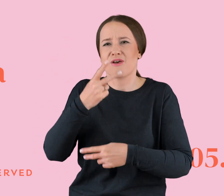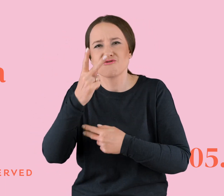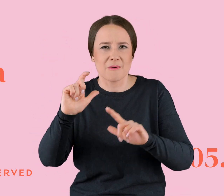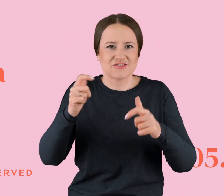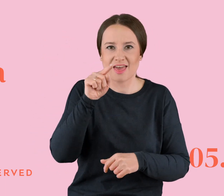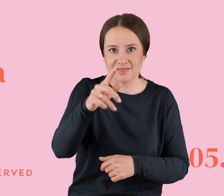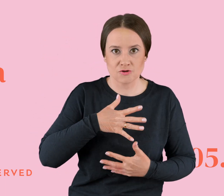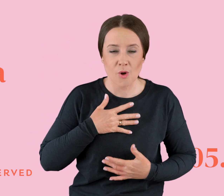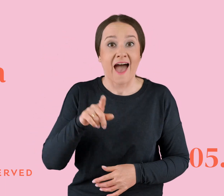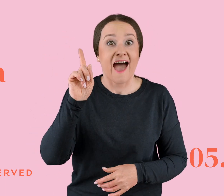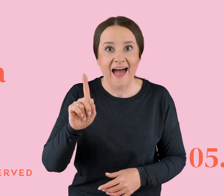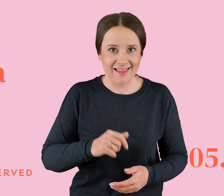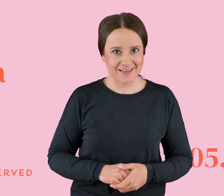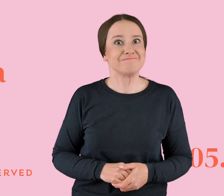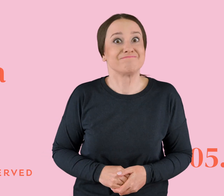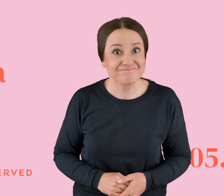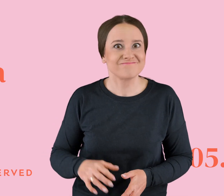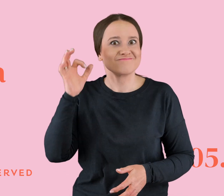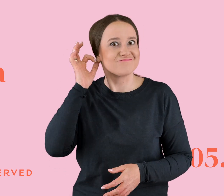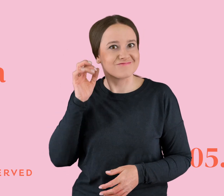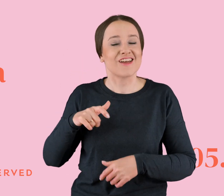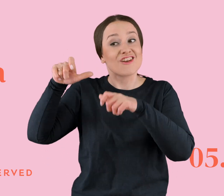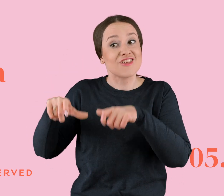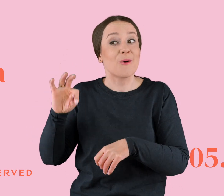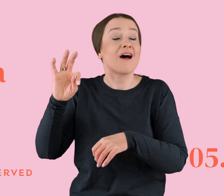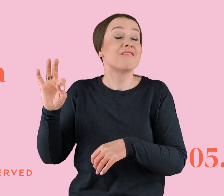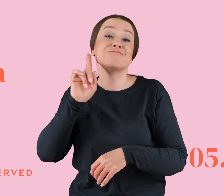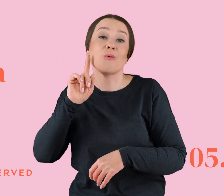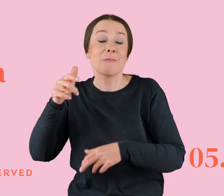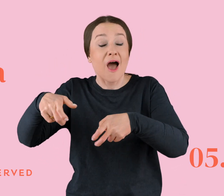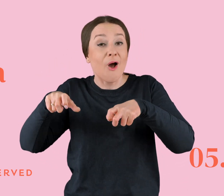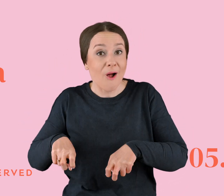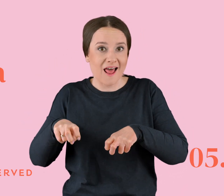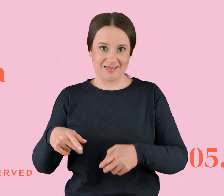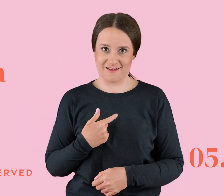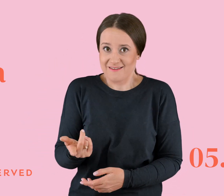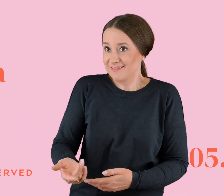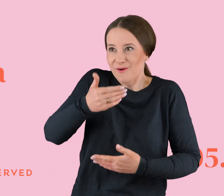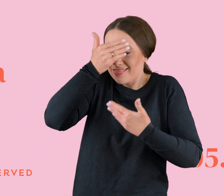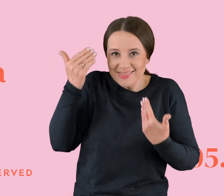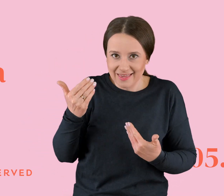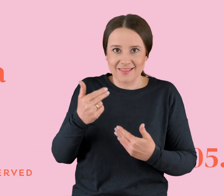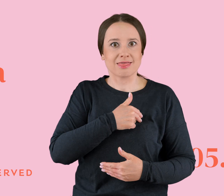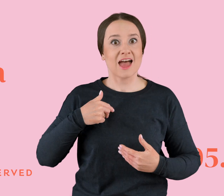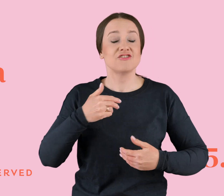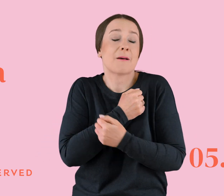zakończ. A Leona mu siada na kolankach. I ona mu mówi, co za pierdolenia, oni się w ogóle nie znają. Nasza miłość jest trudna, ale jest